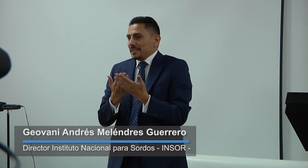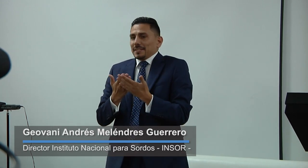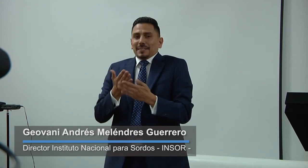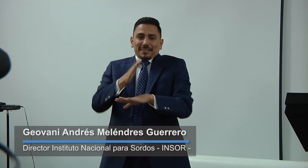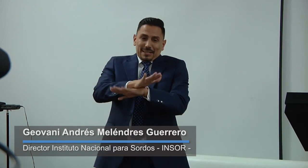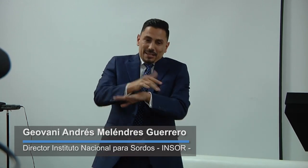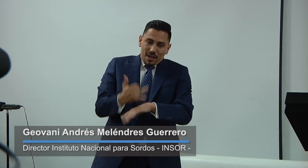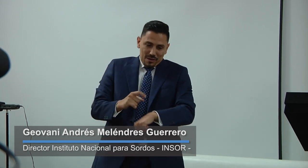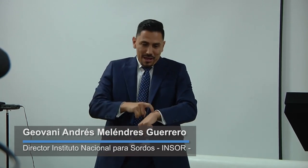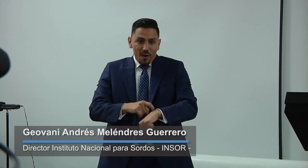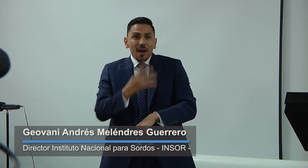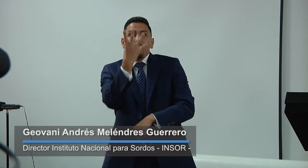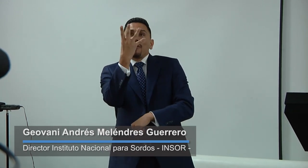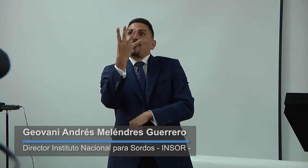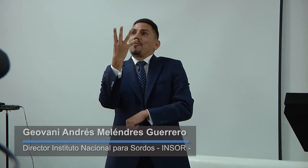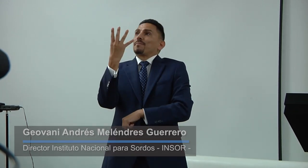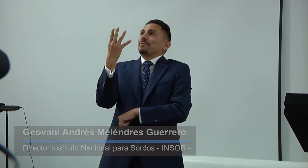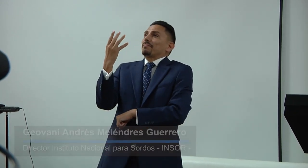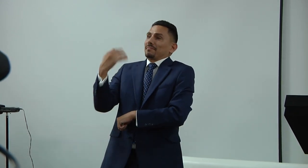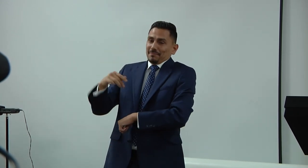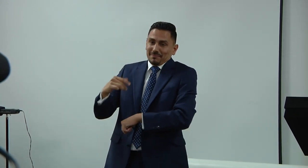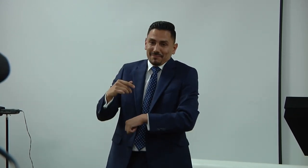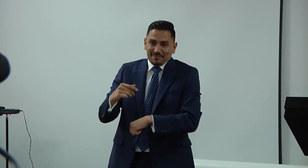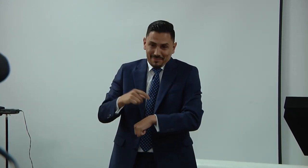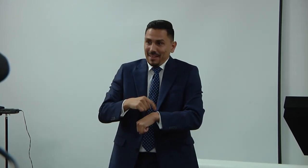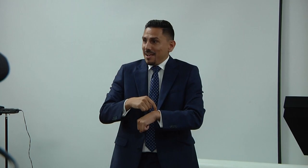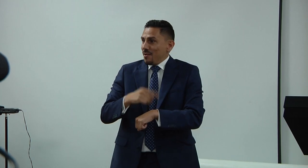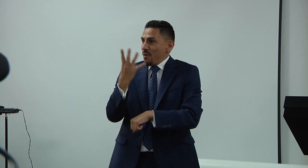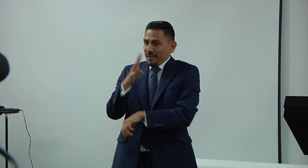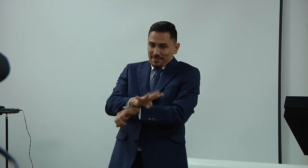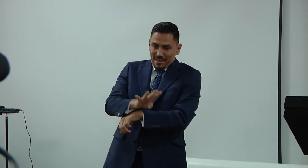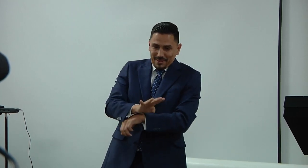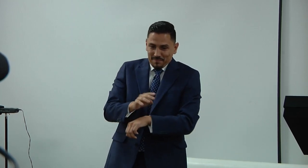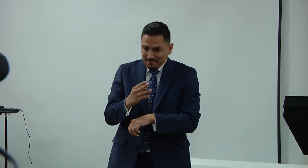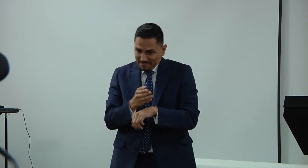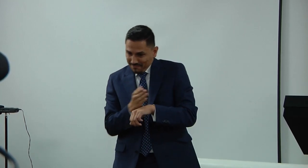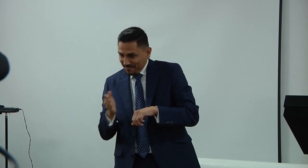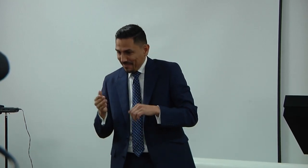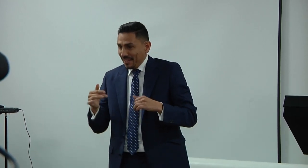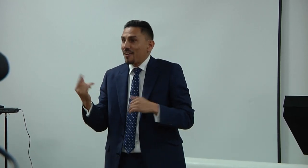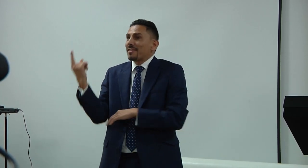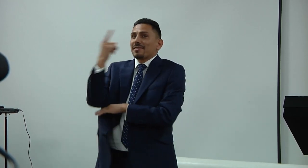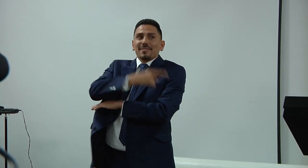y agradecerles a esta hora, las cuatro de la tarde.